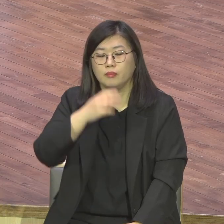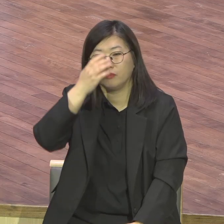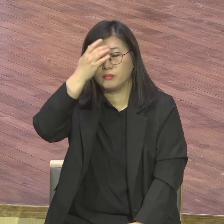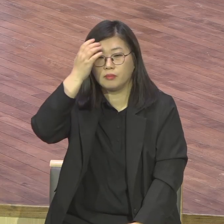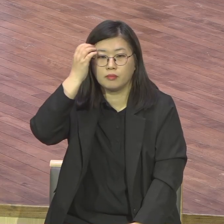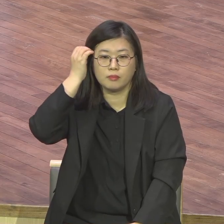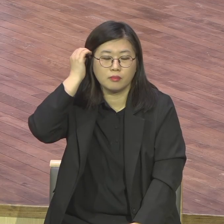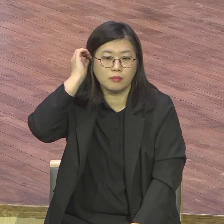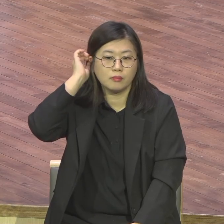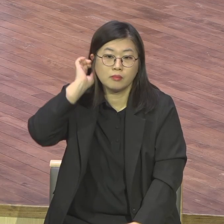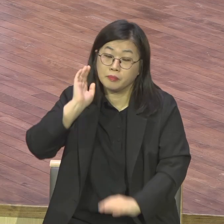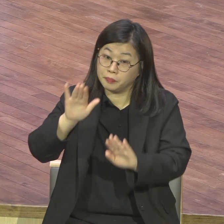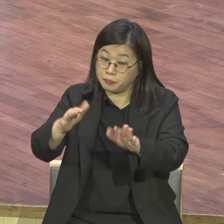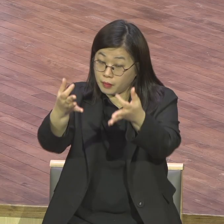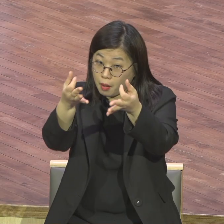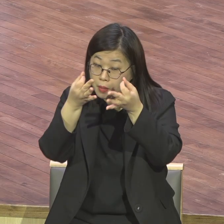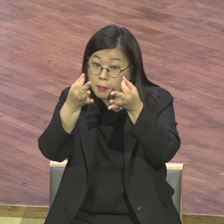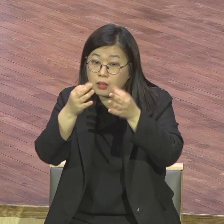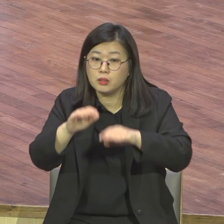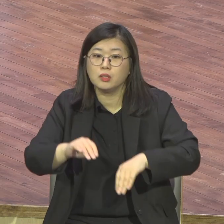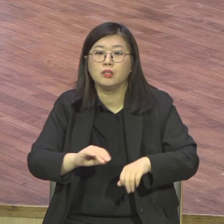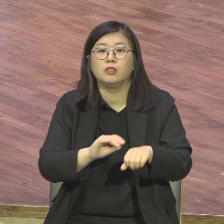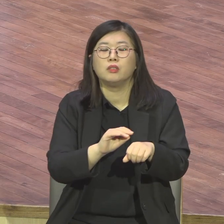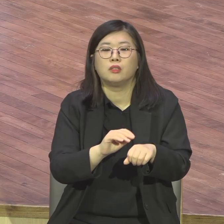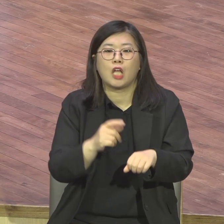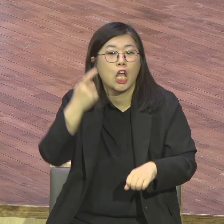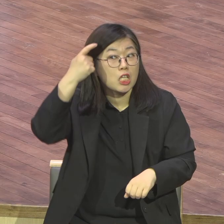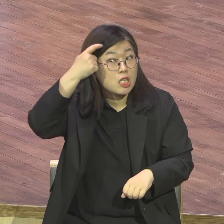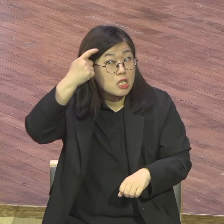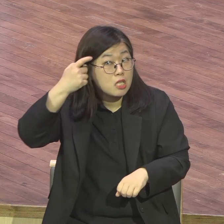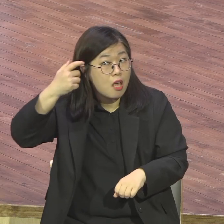이게 영적 공식이에요.